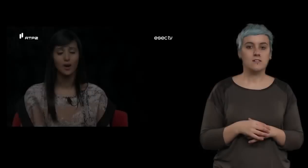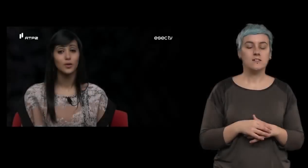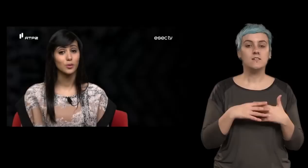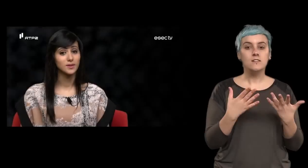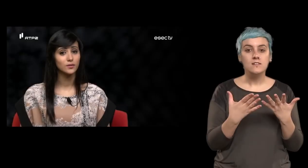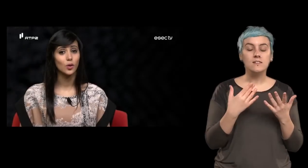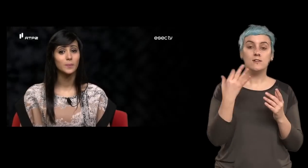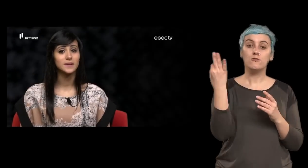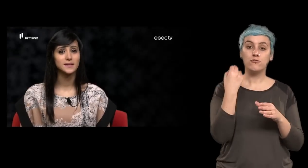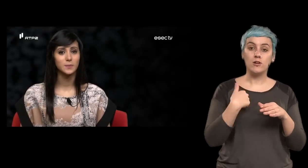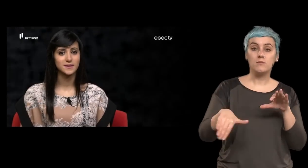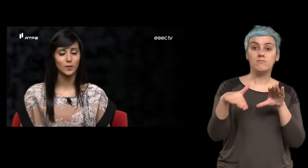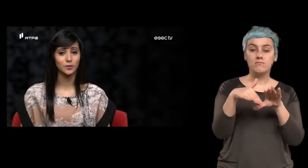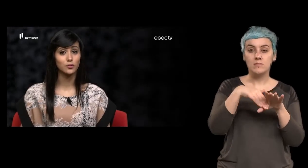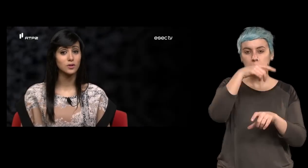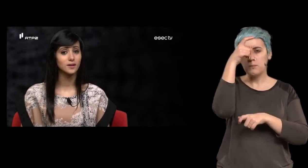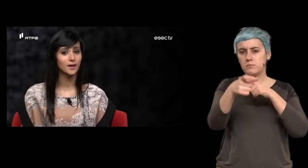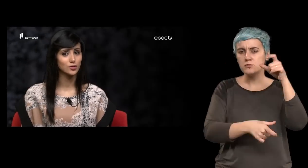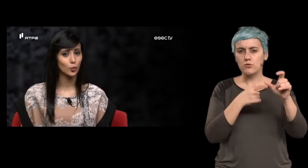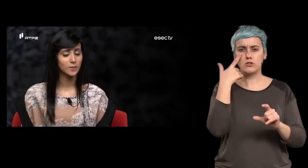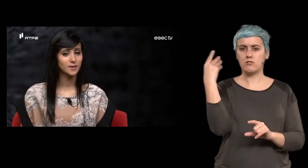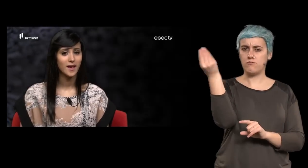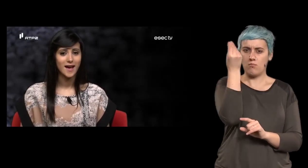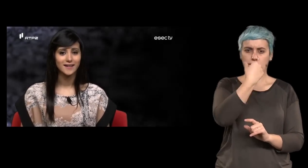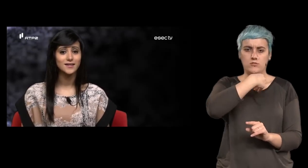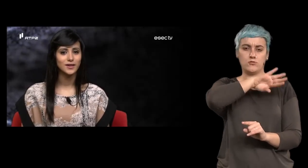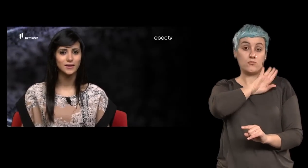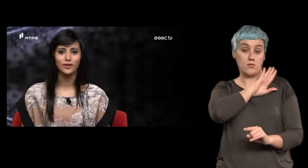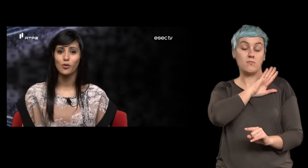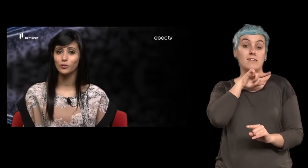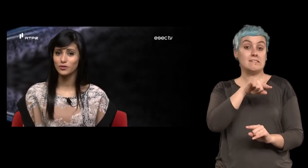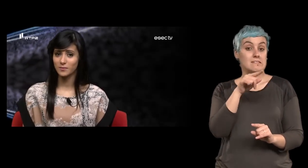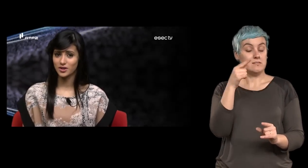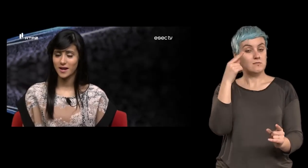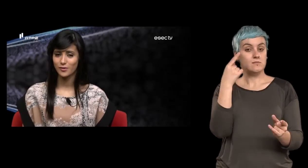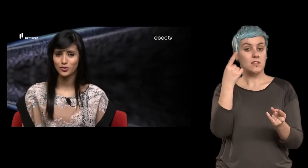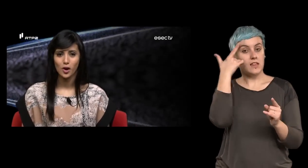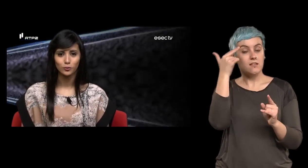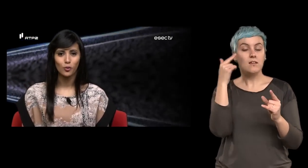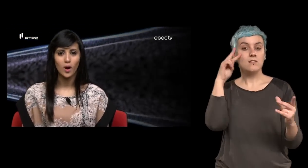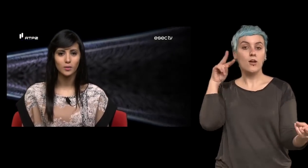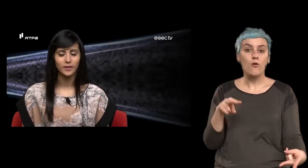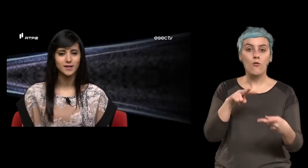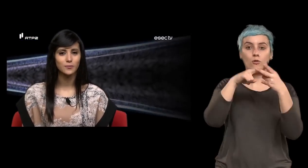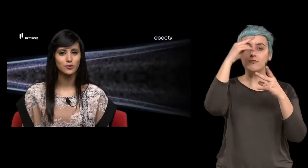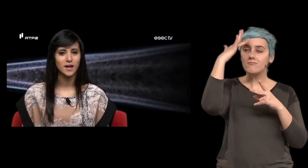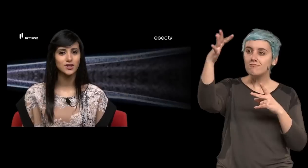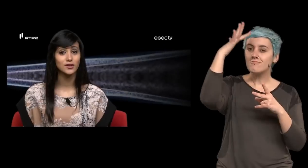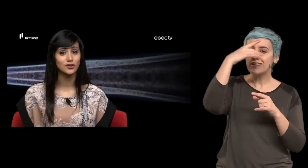Contando com a participação de personalidades de Coimbra a iniciativa Encontros Imaginários colocou à conversa personagens da